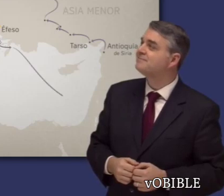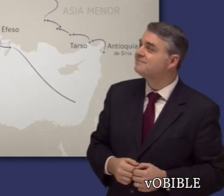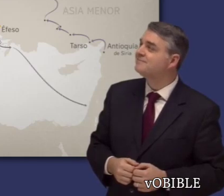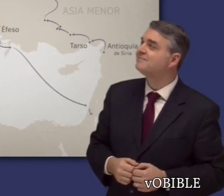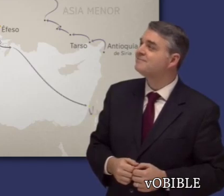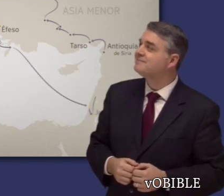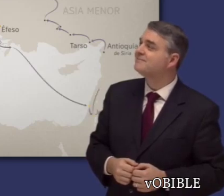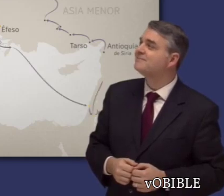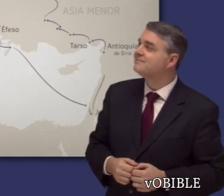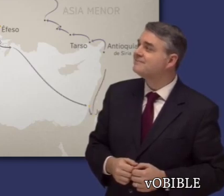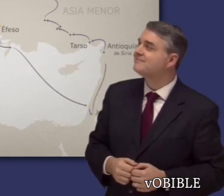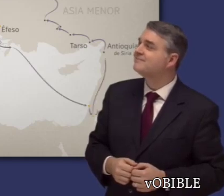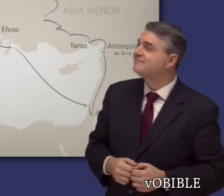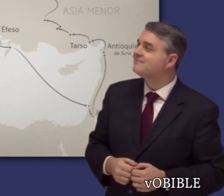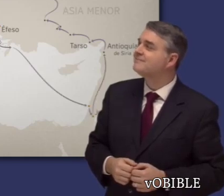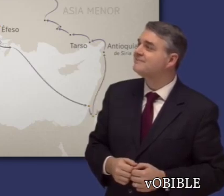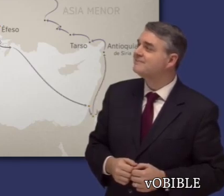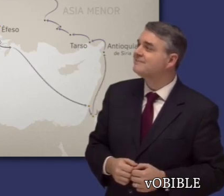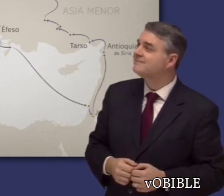luego va a Macedonia y a Grecia.